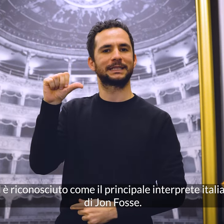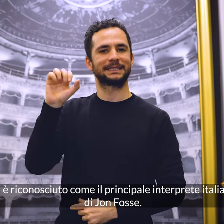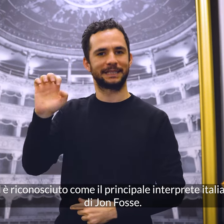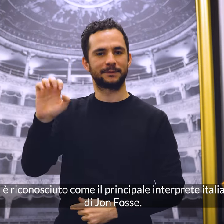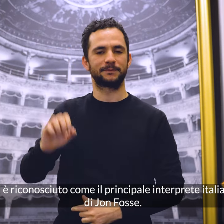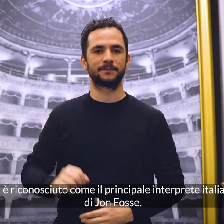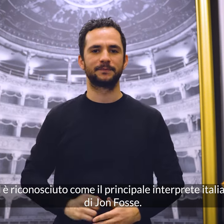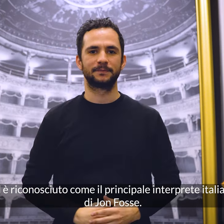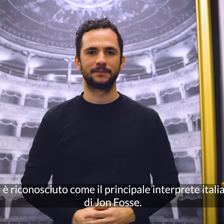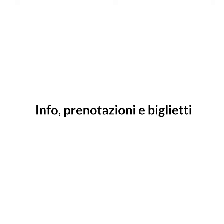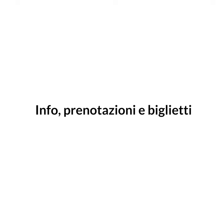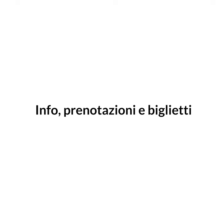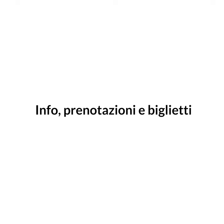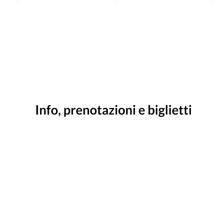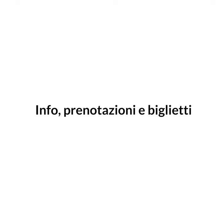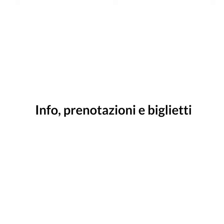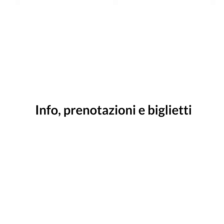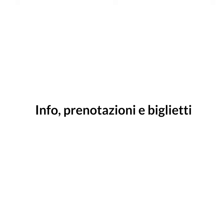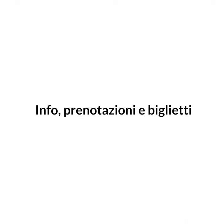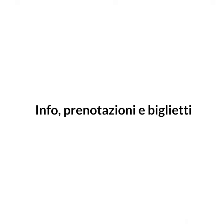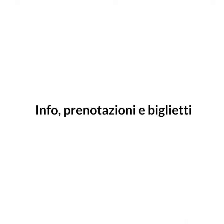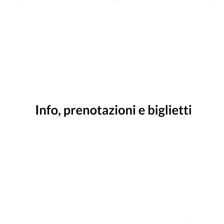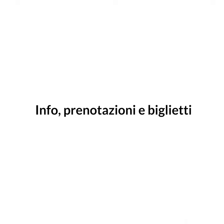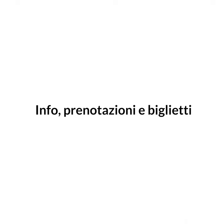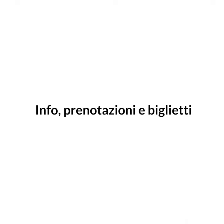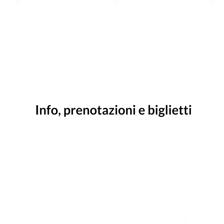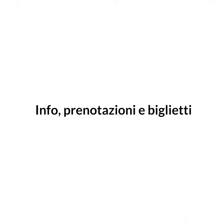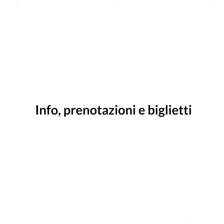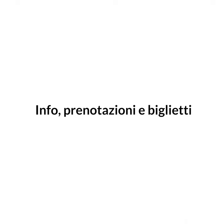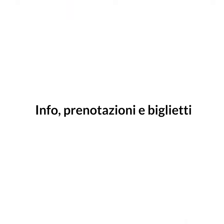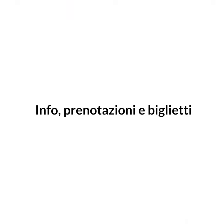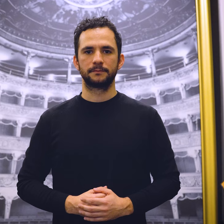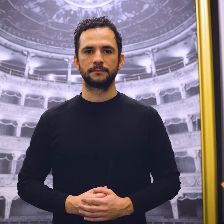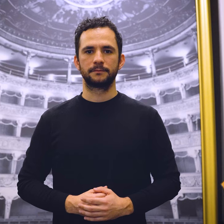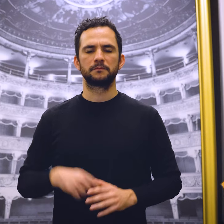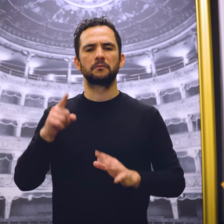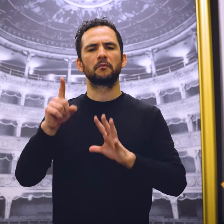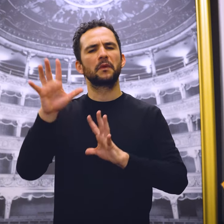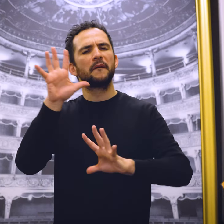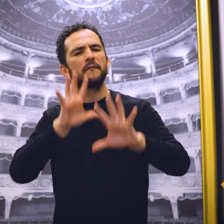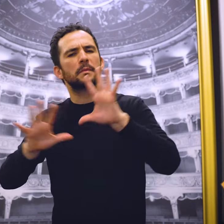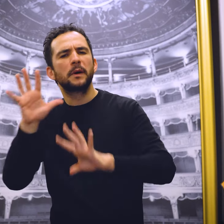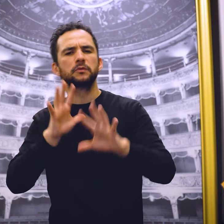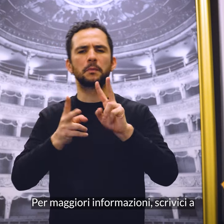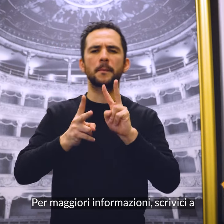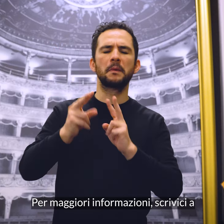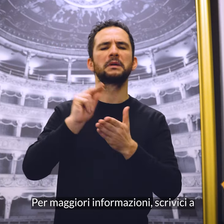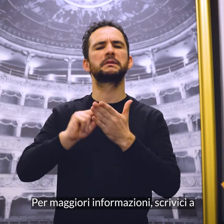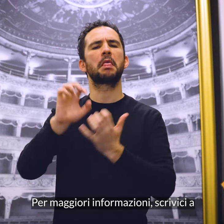Info, prenotazioni e biglietti. Per maggiori